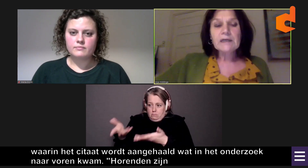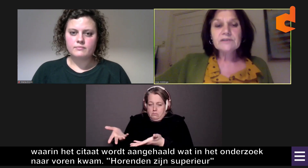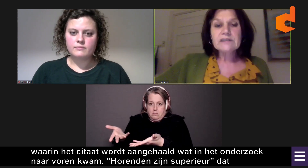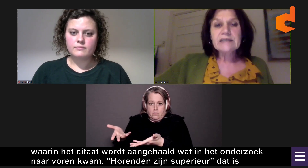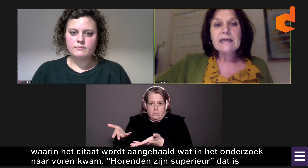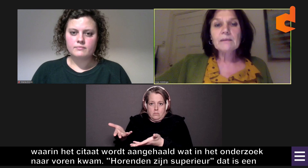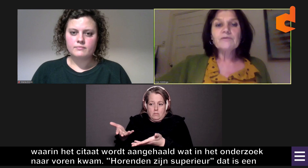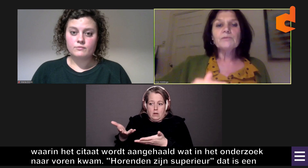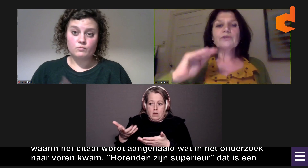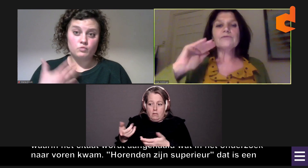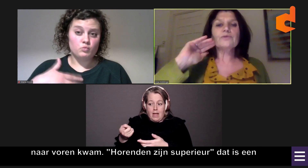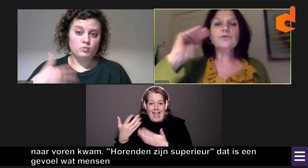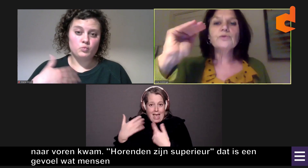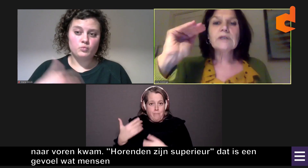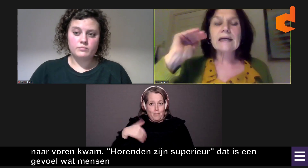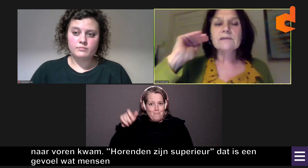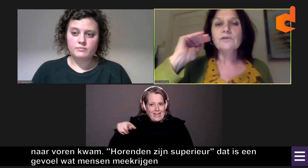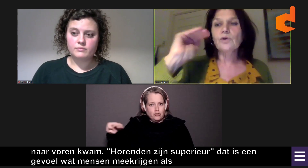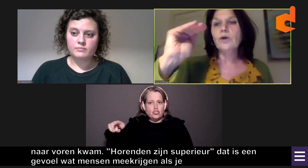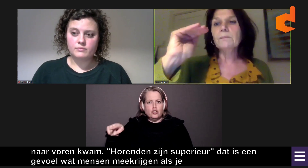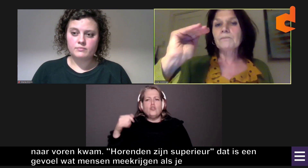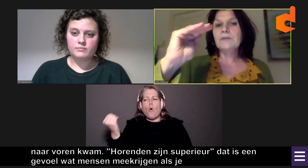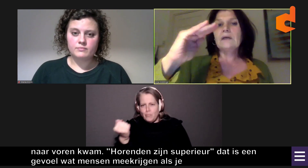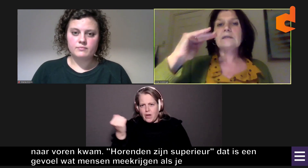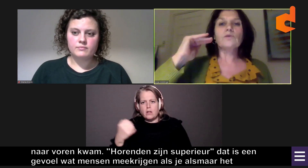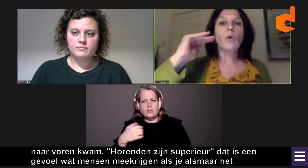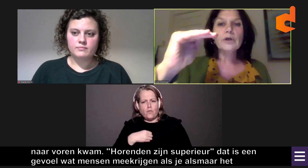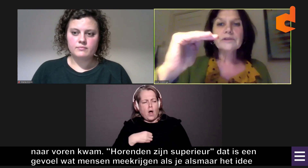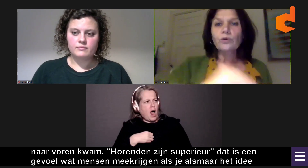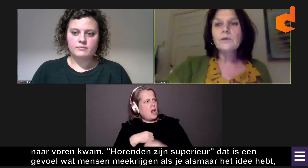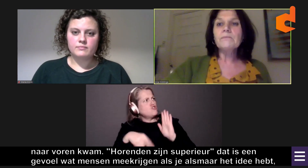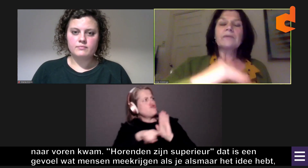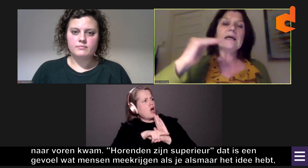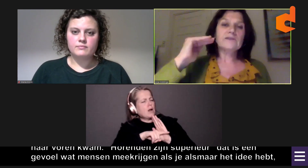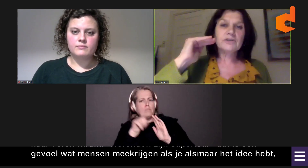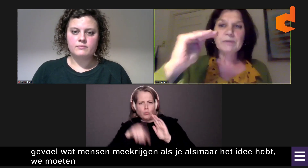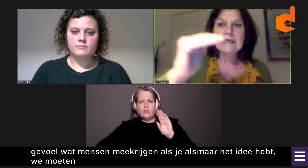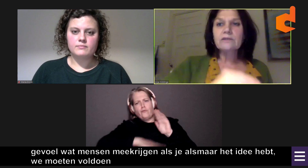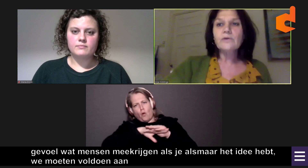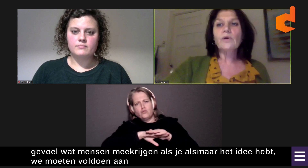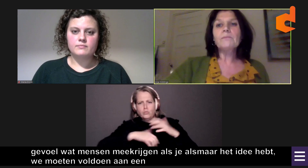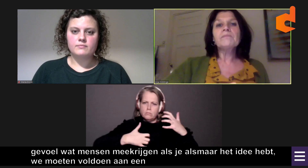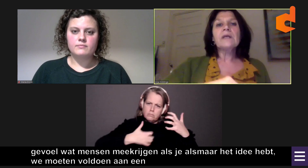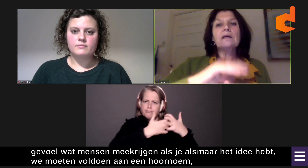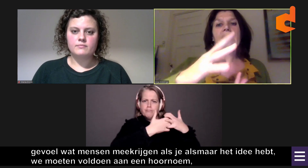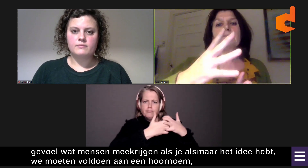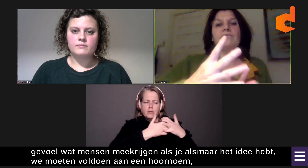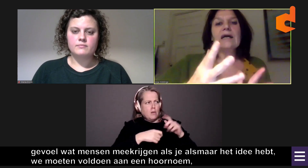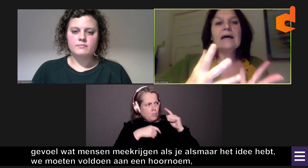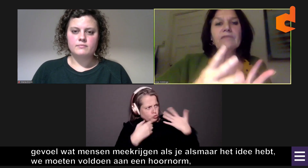alsmaar het idee hebben we moeten voldoen aan een norm, aan een hoornorm, aan een spreken norm,